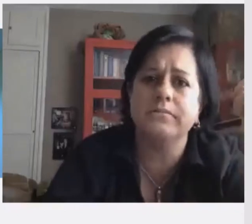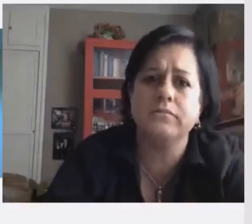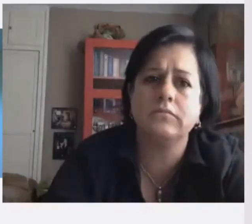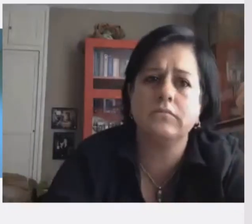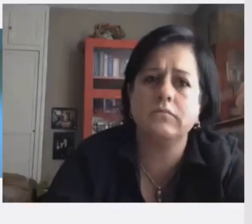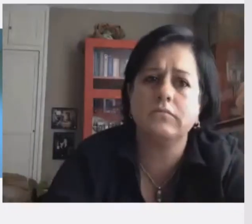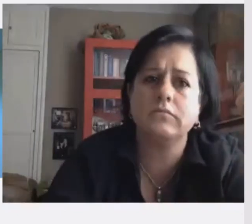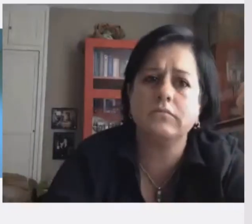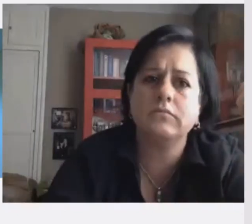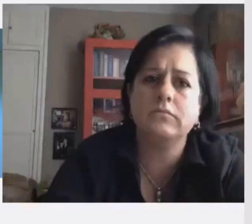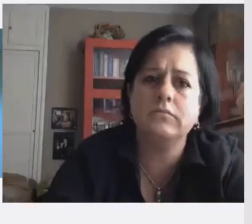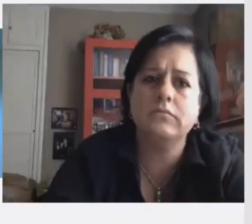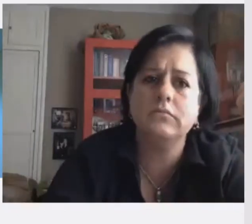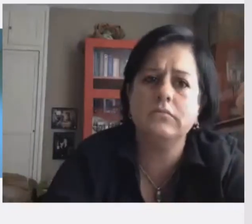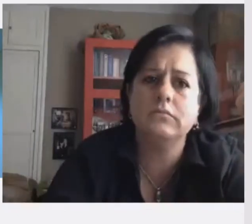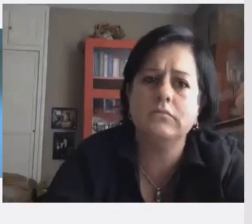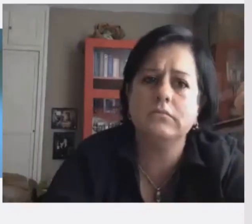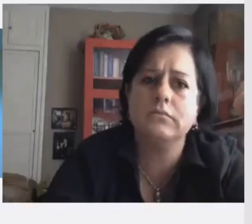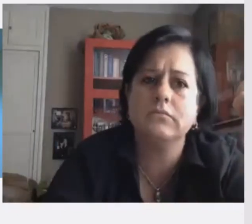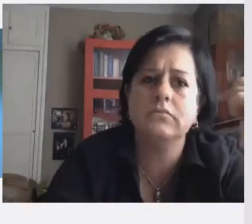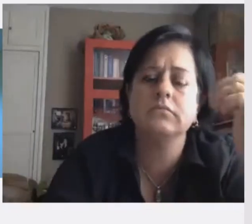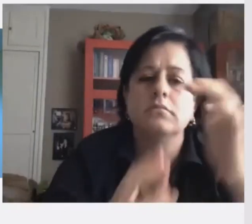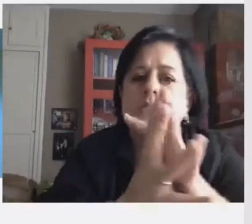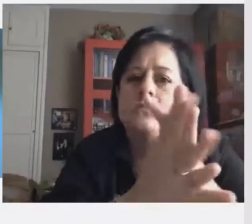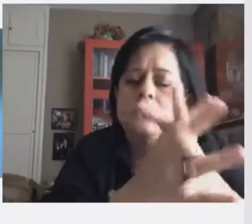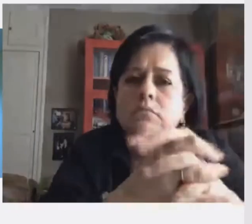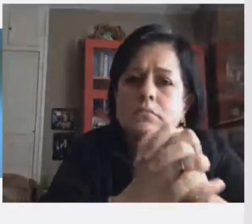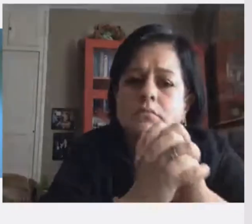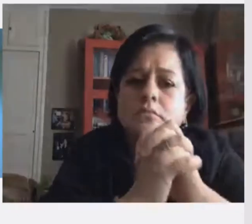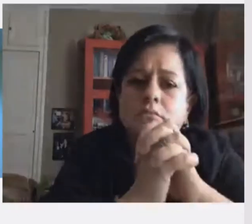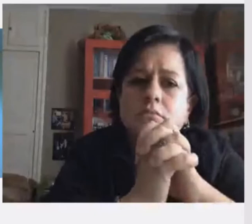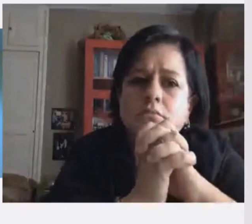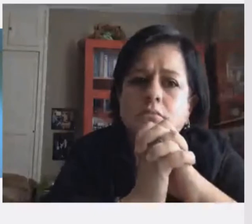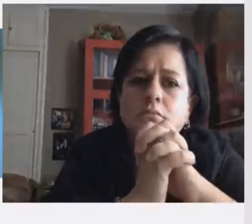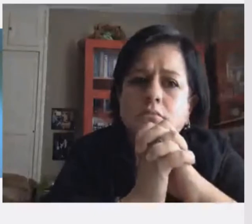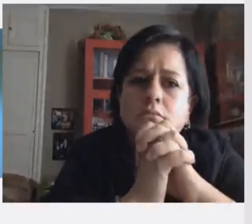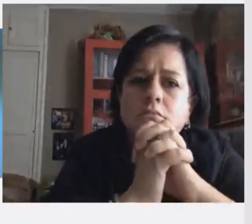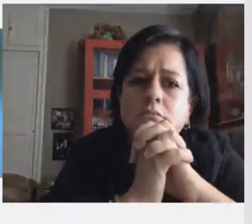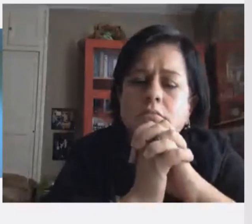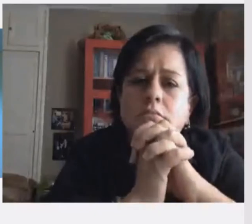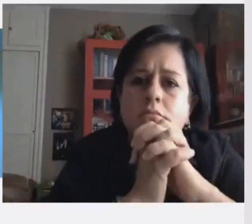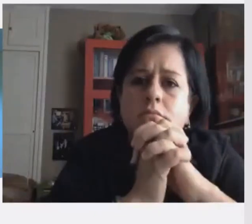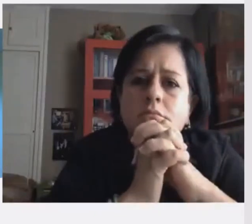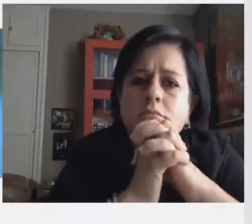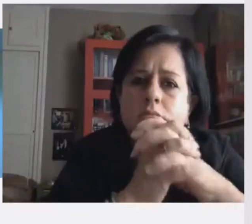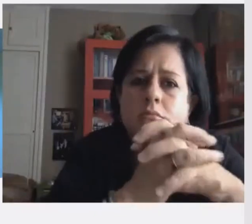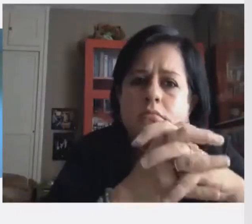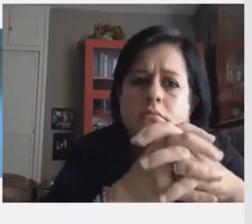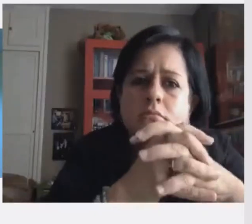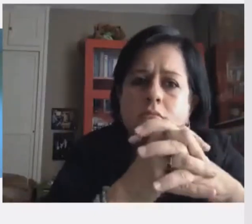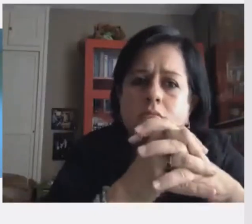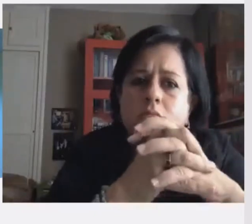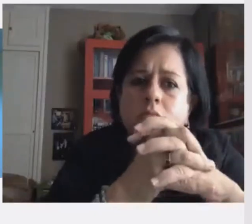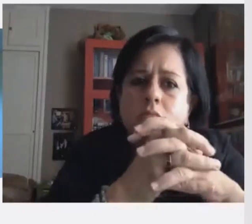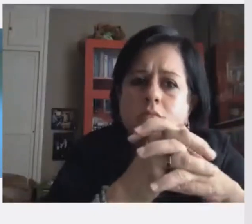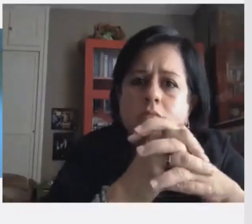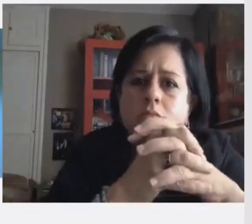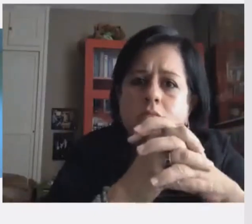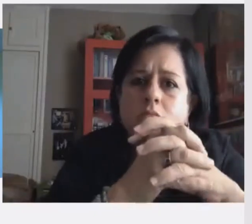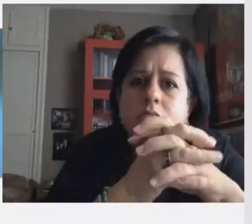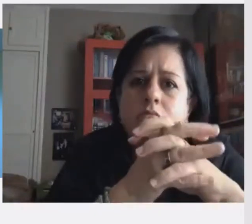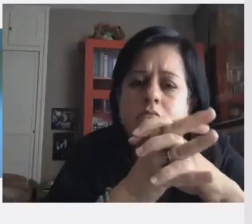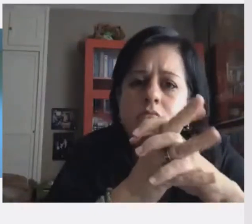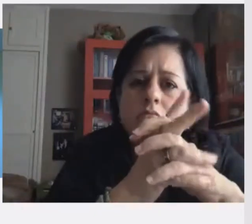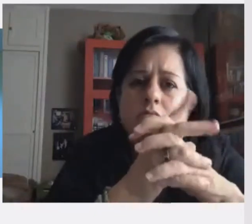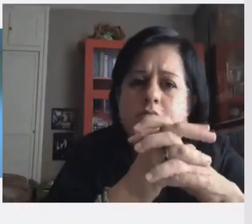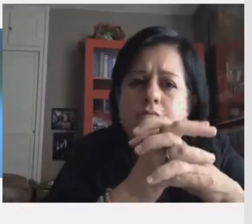Мне случалось преподавать и лицом к лицу, и онлайн, и я нахожу, что в онлайн преподавании